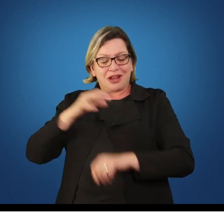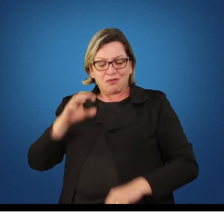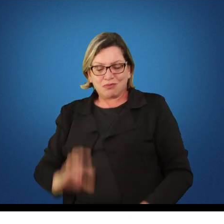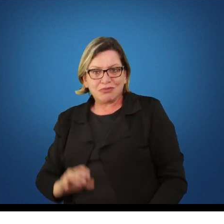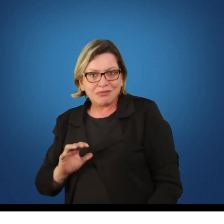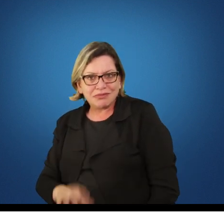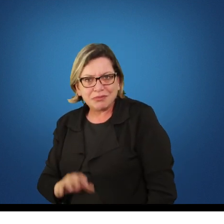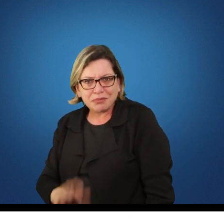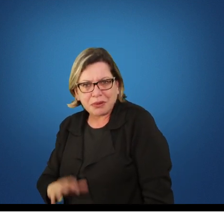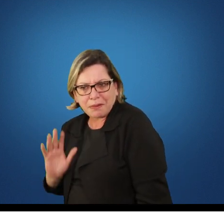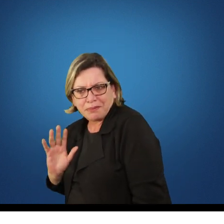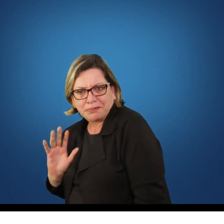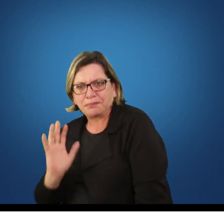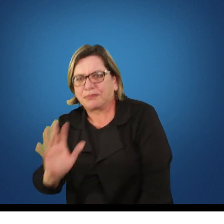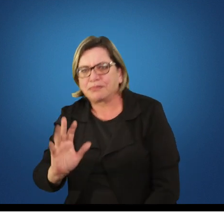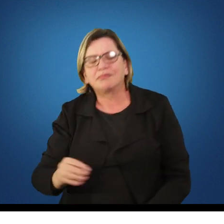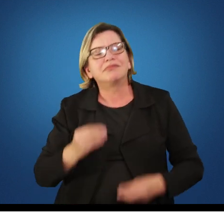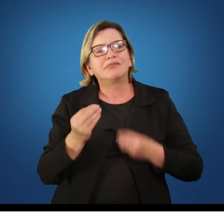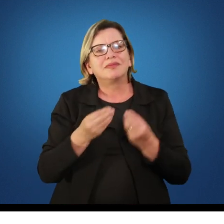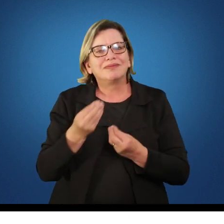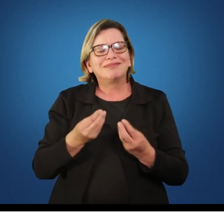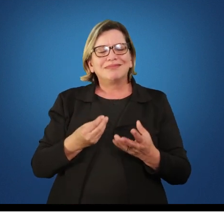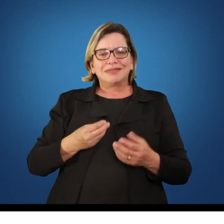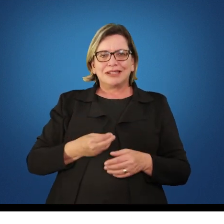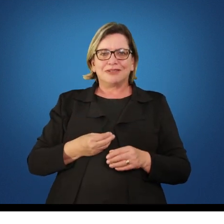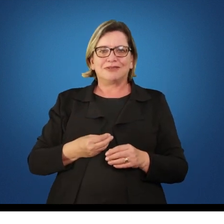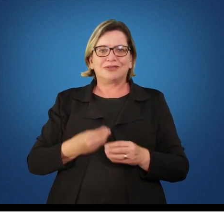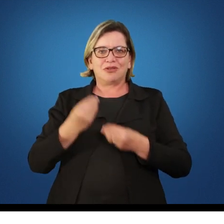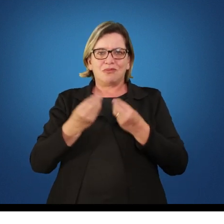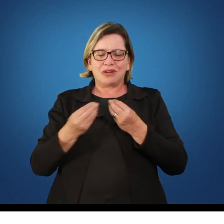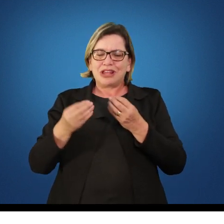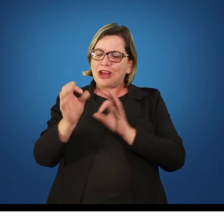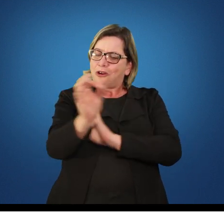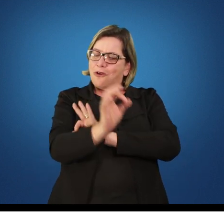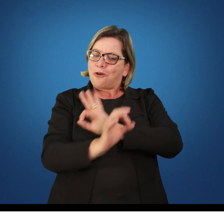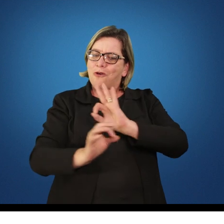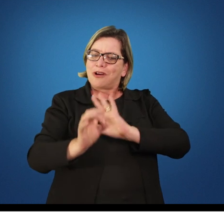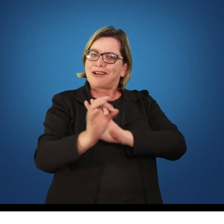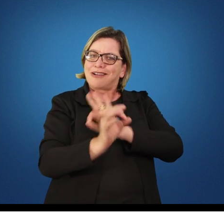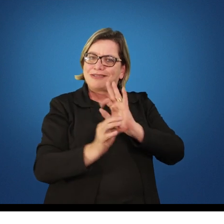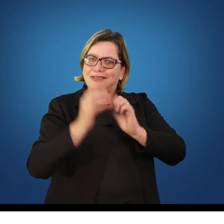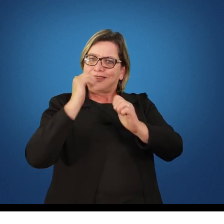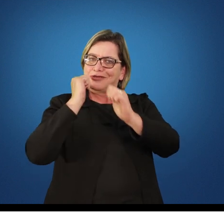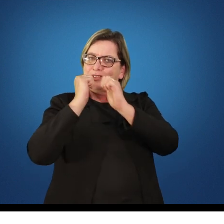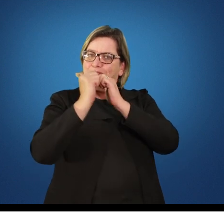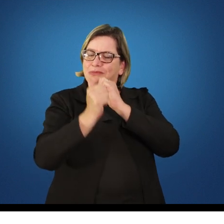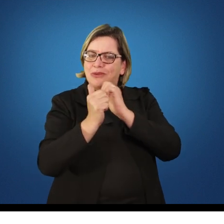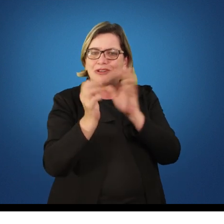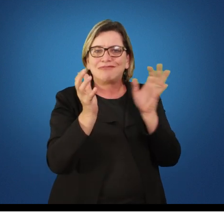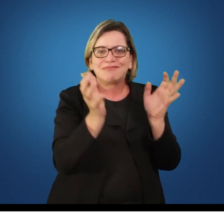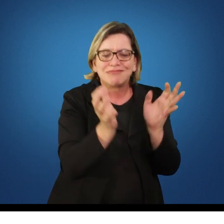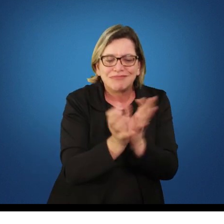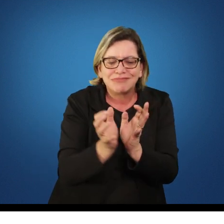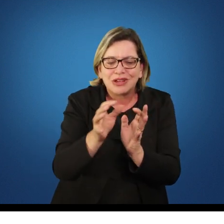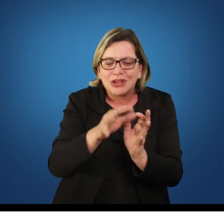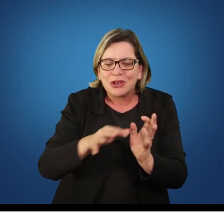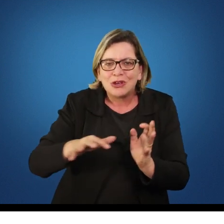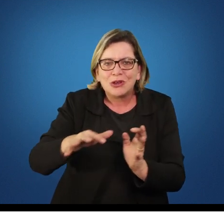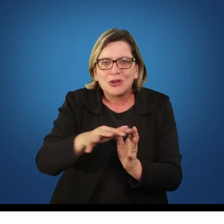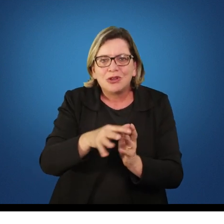A estrutura funcional das modalidades esportivas coletivas, como funciona esse conglomerado de